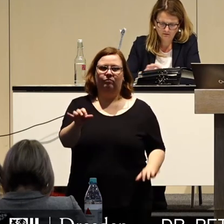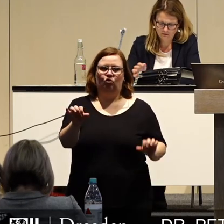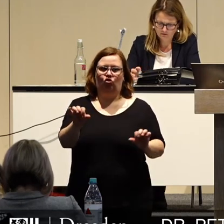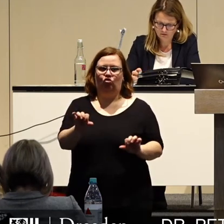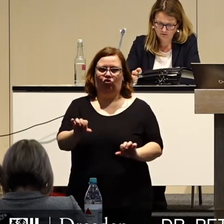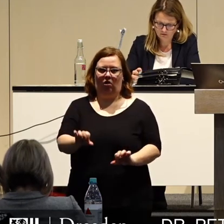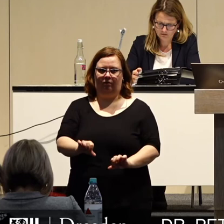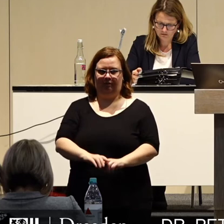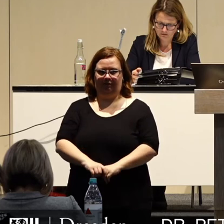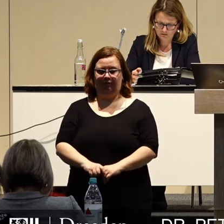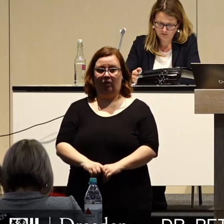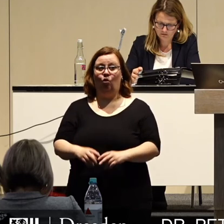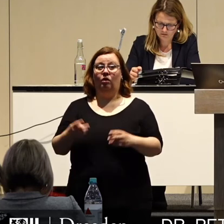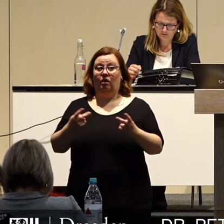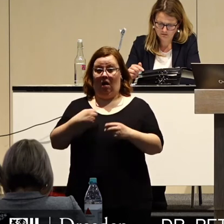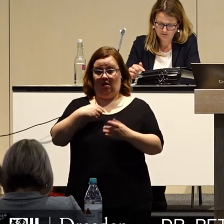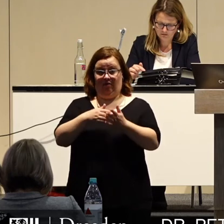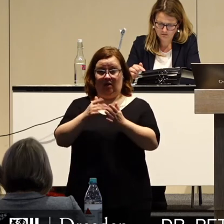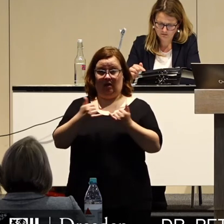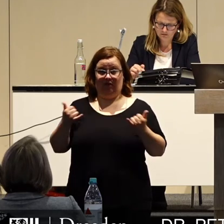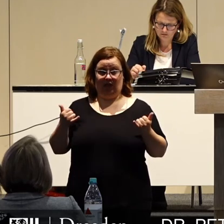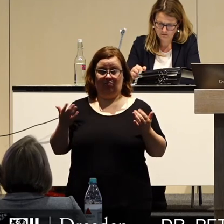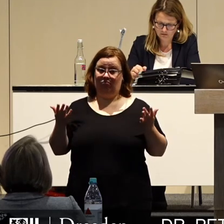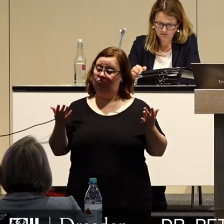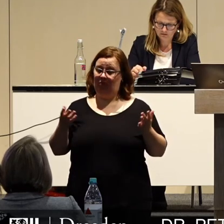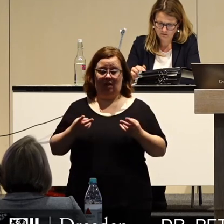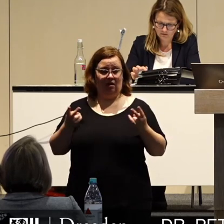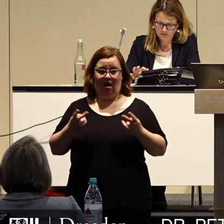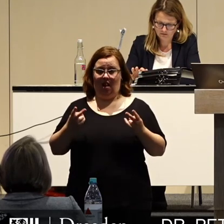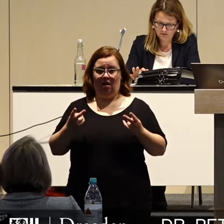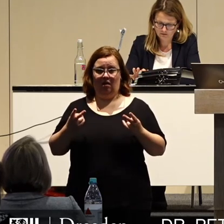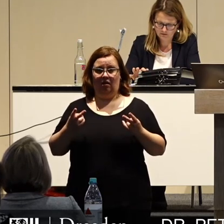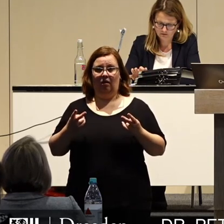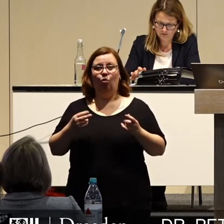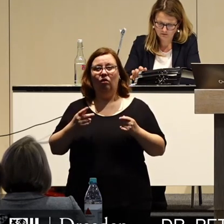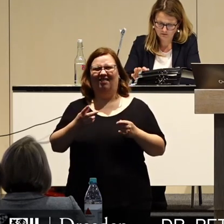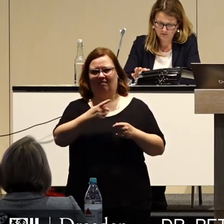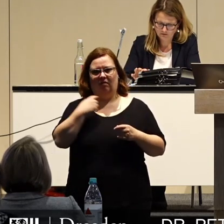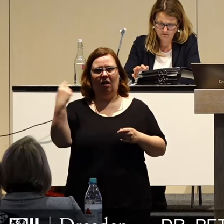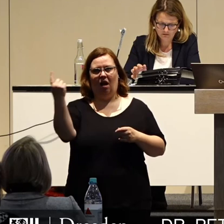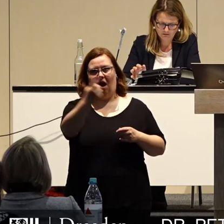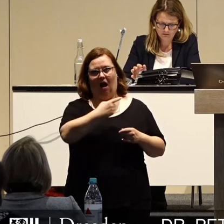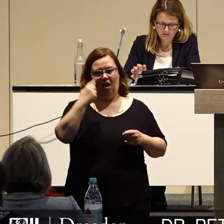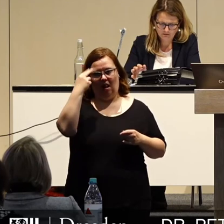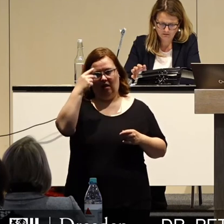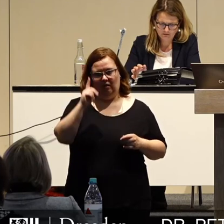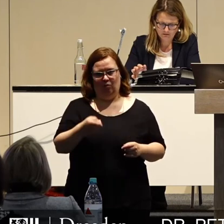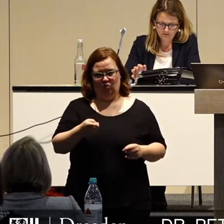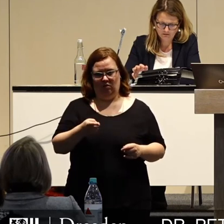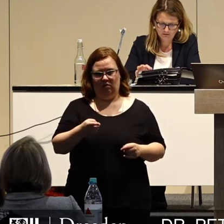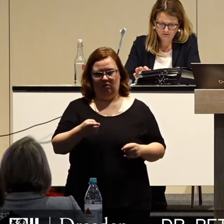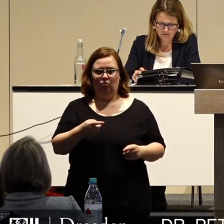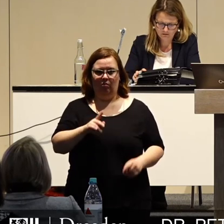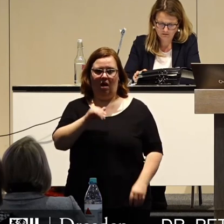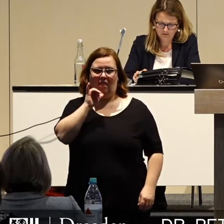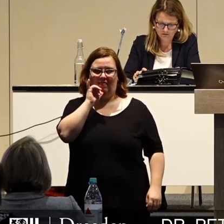sein wird. Und egal, wie wir weitermachen, meine Damen und Herren, Sie werden alle miteinander lernen müssen, auch Nein